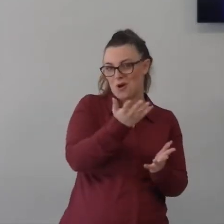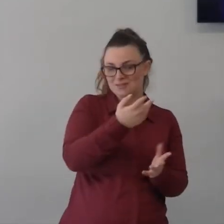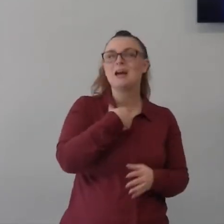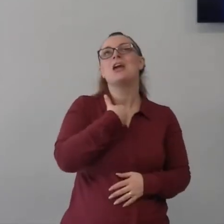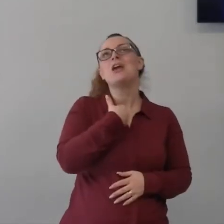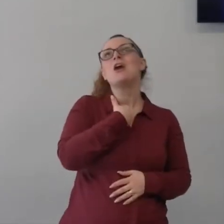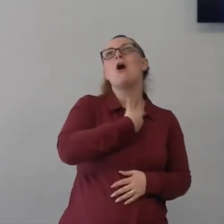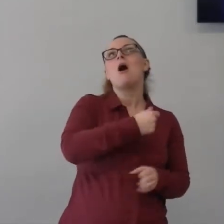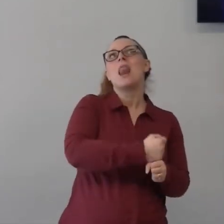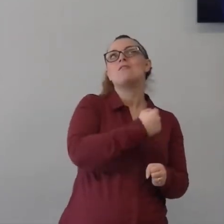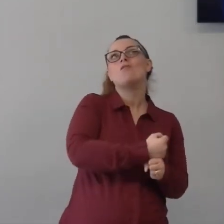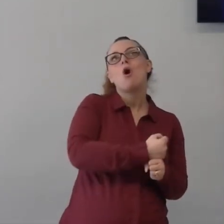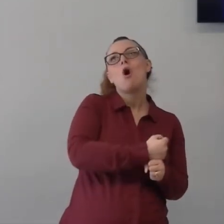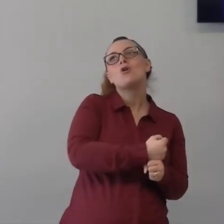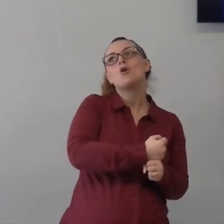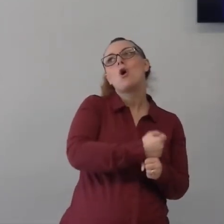tu che cosa fai